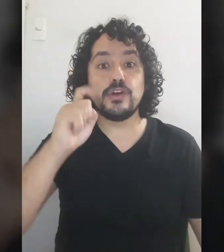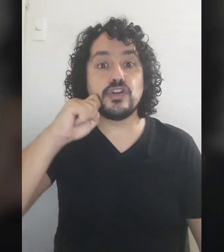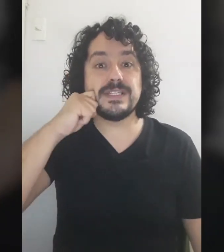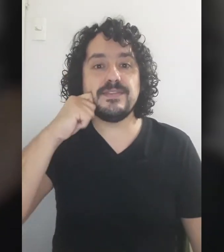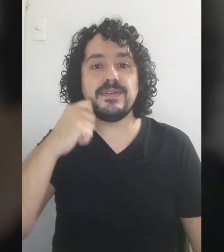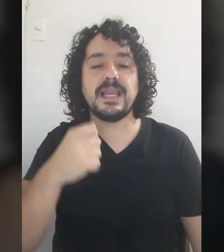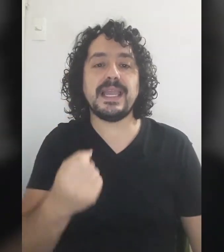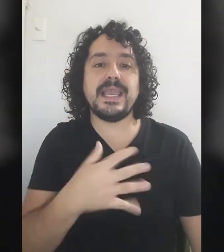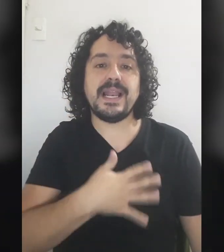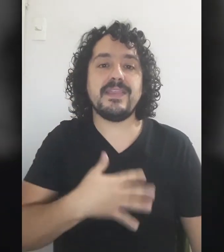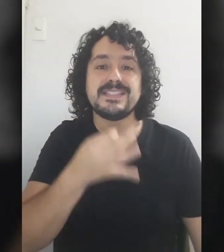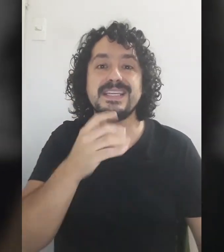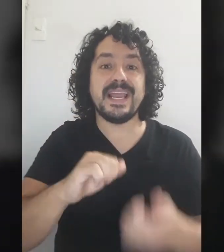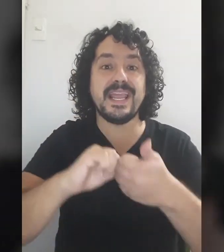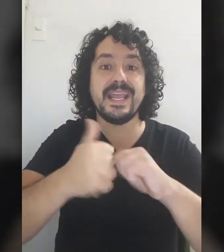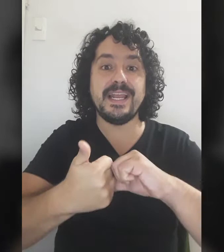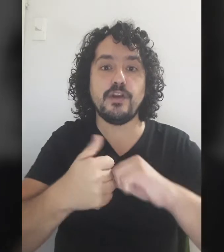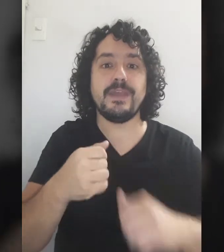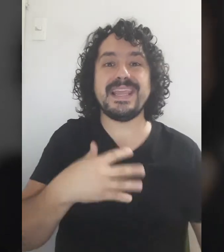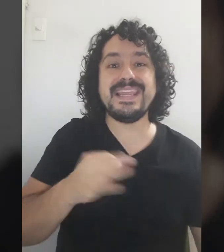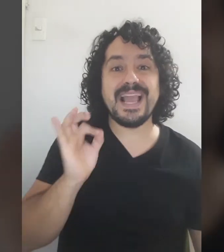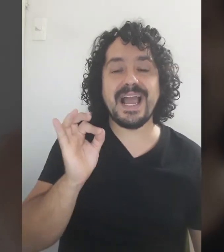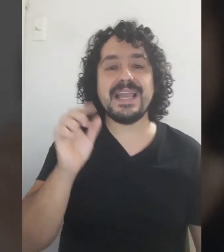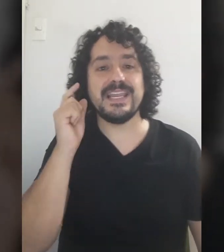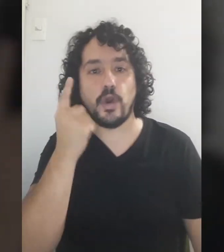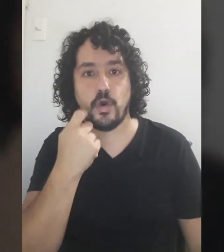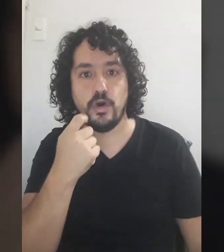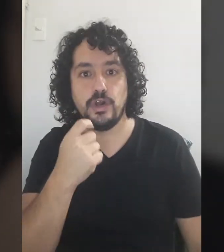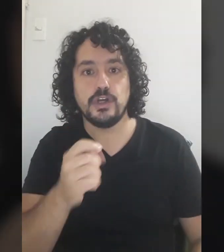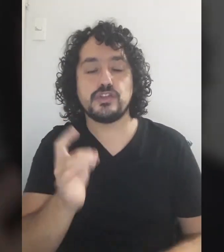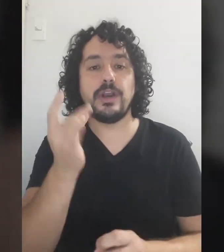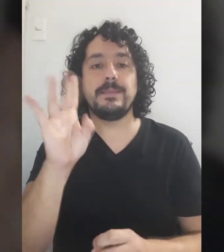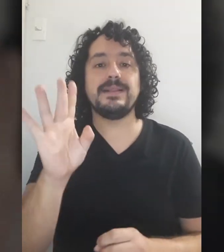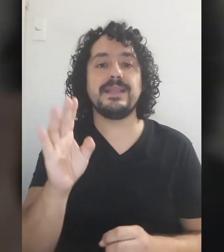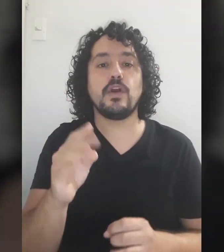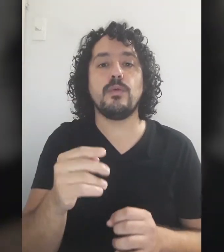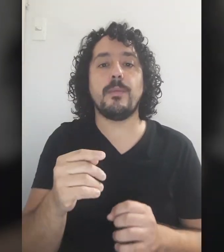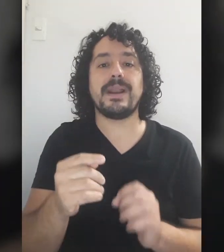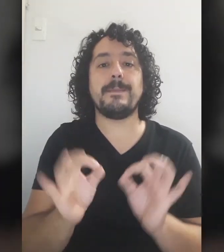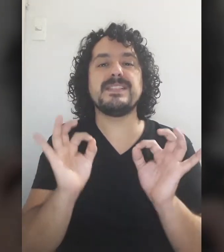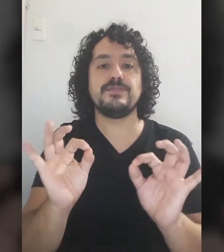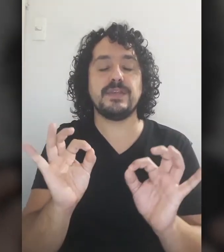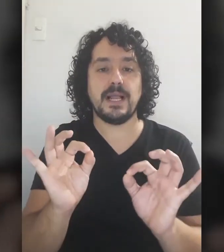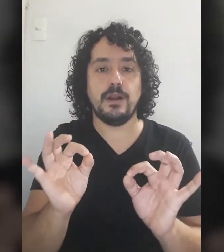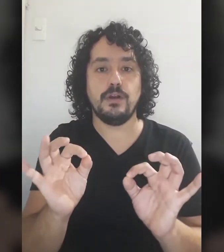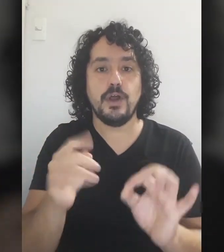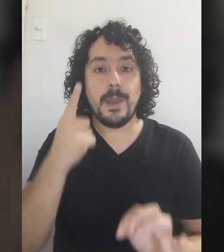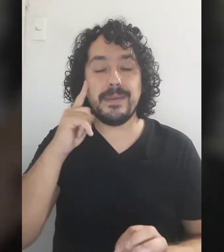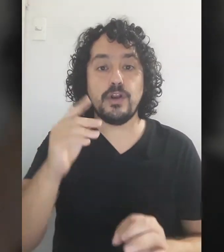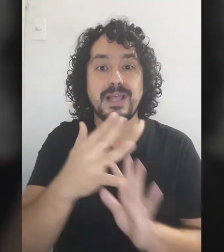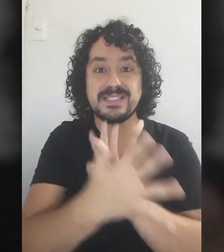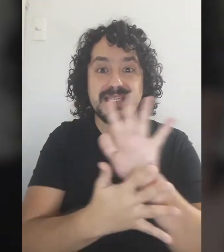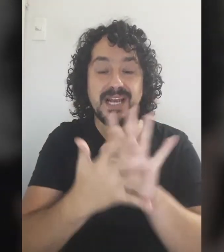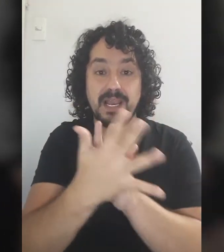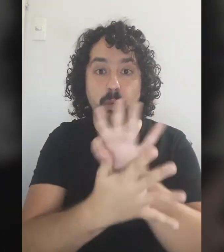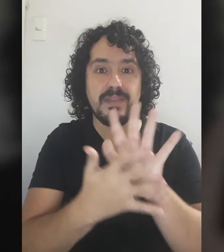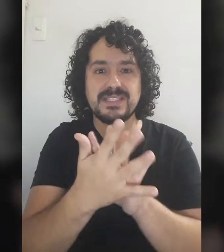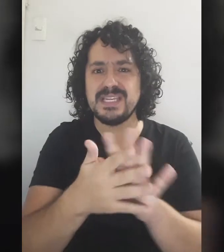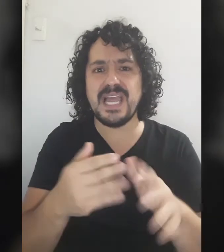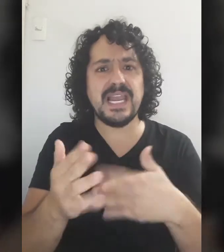no significa que quiera decir el género de hija, hijo Solamente es como para especificarlo Pero la lengua de seña es